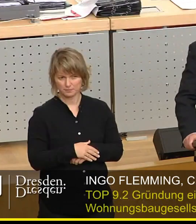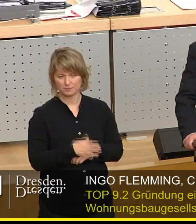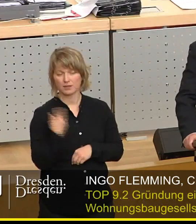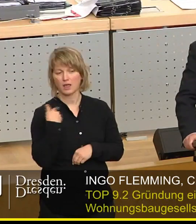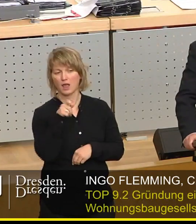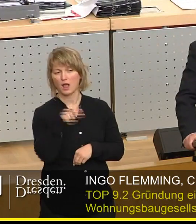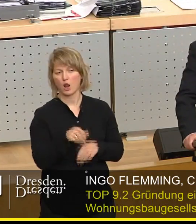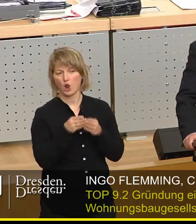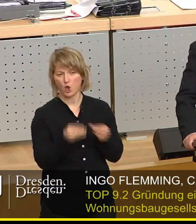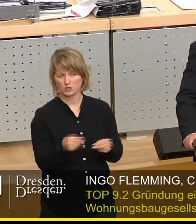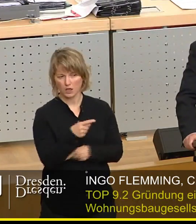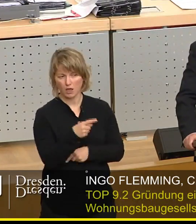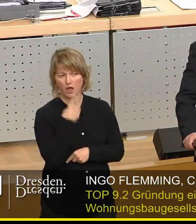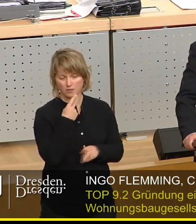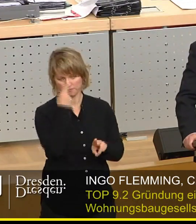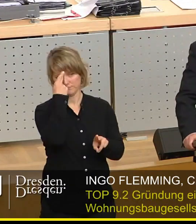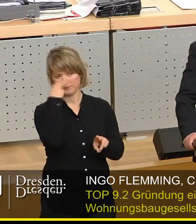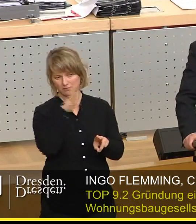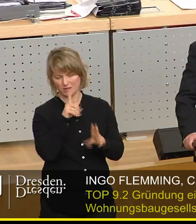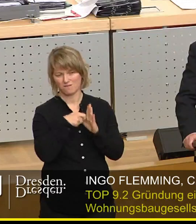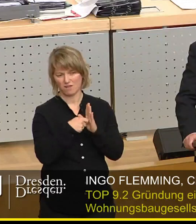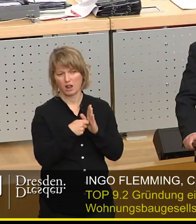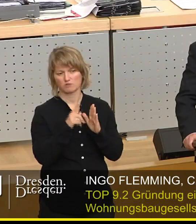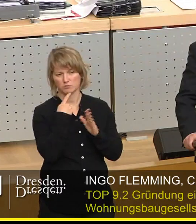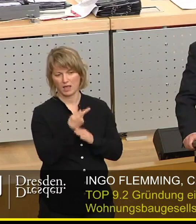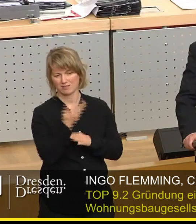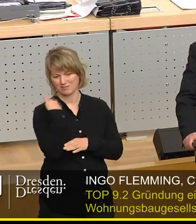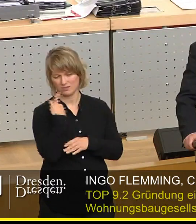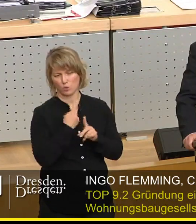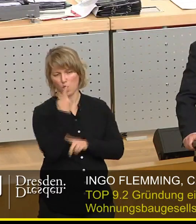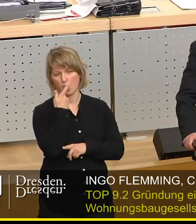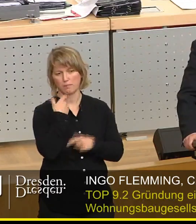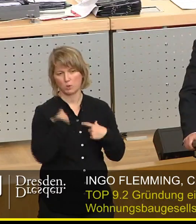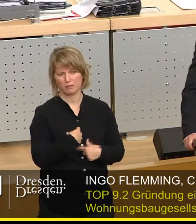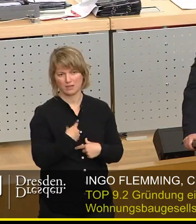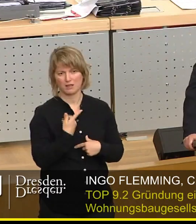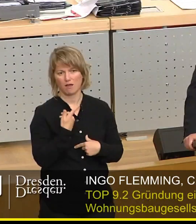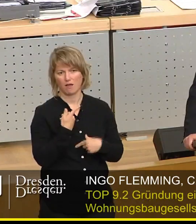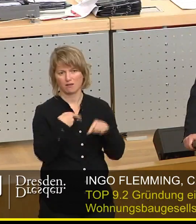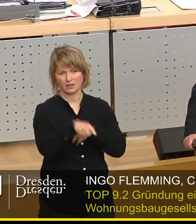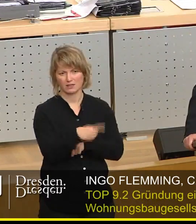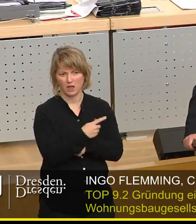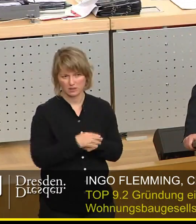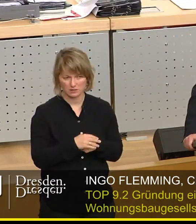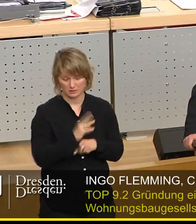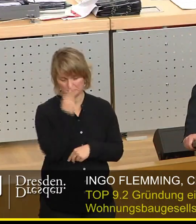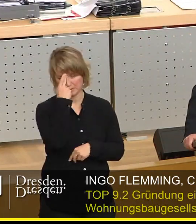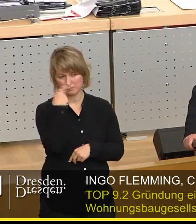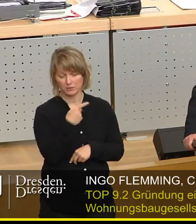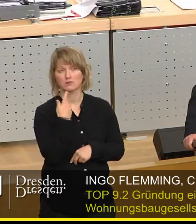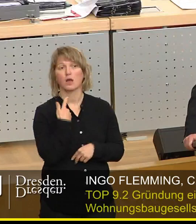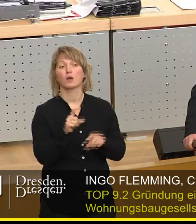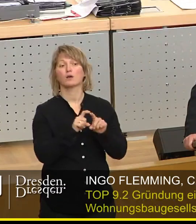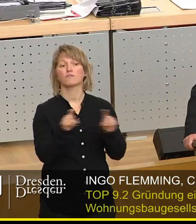uns an das Wahlversprechen unseres Oberbürgermeisterkandidaten erinnert, ein Unternehmen mit